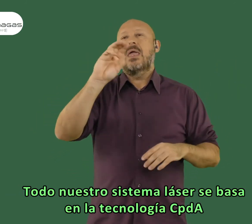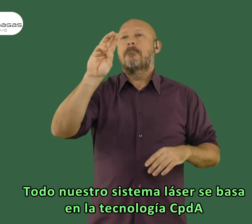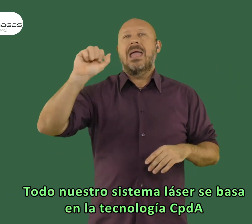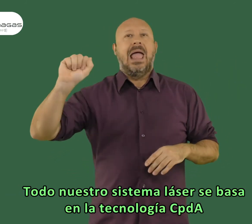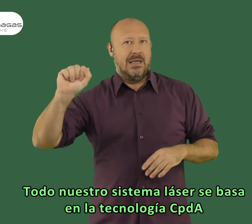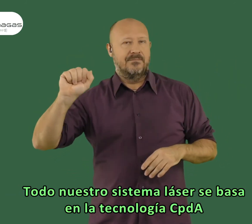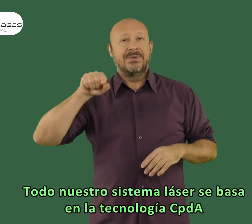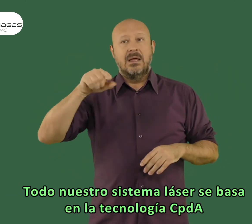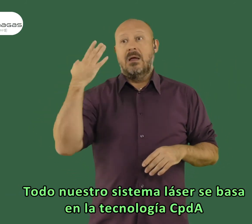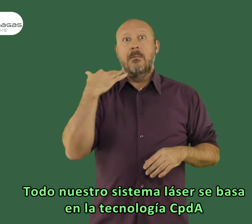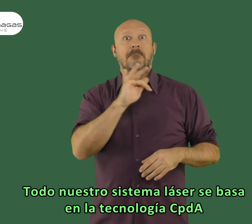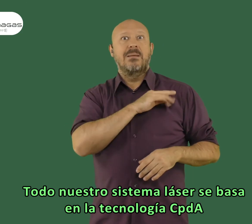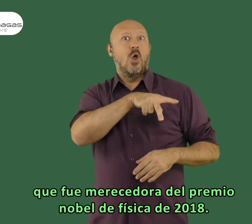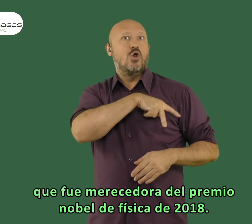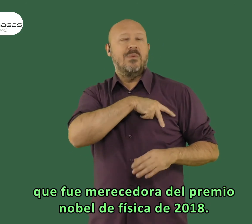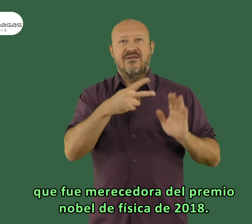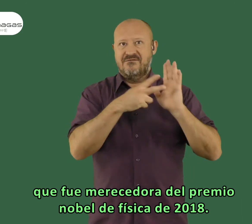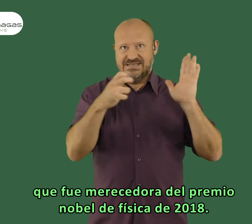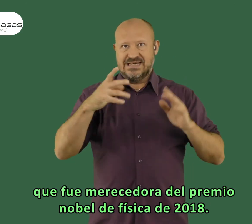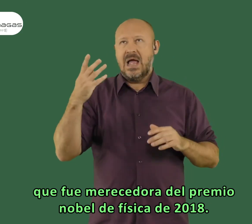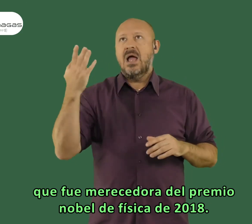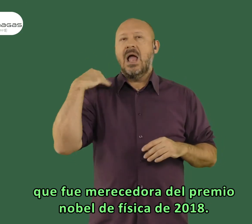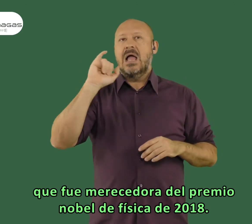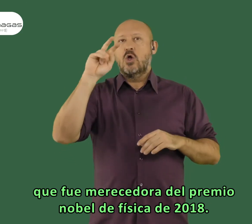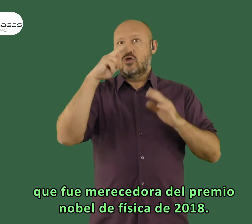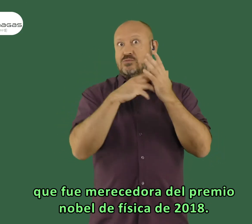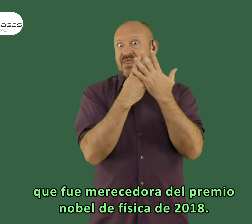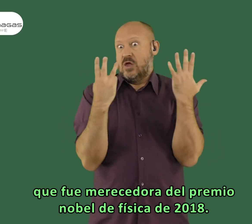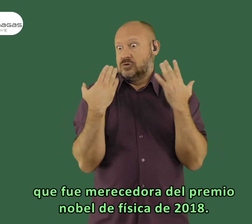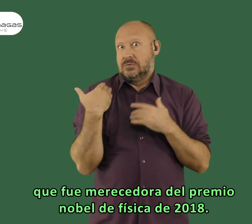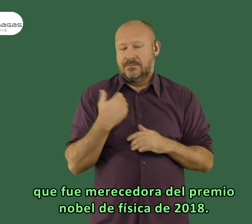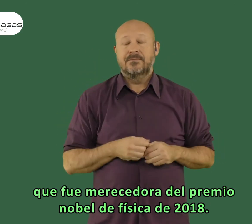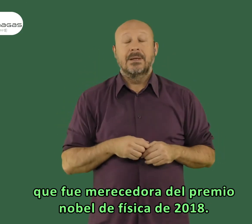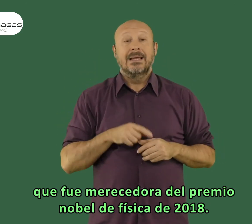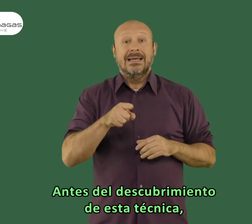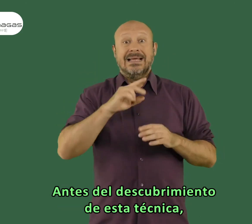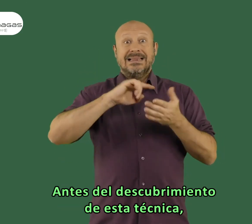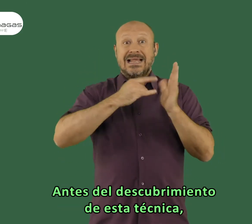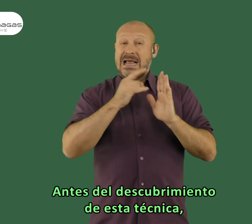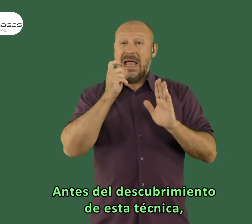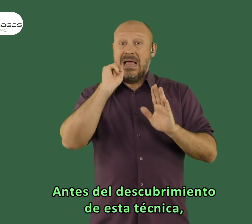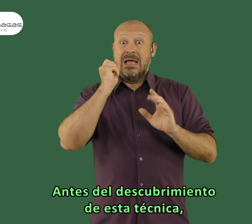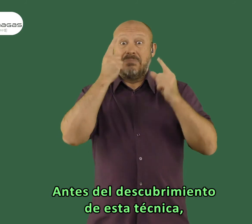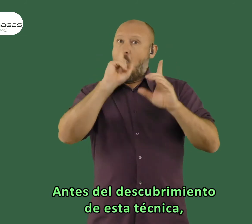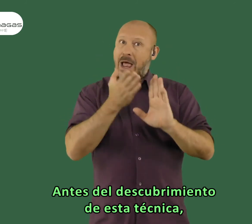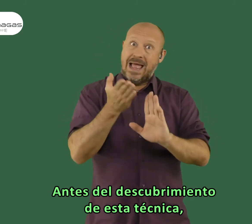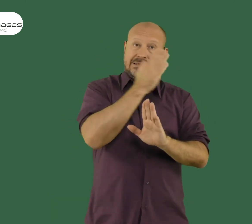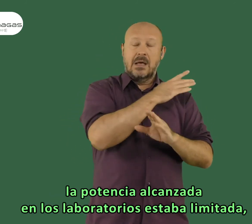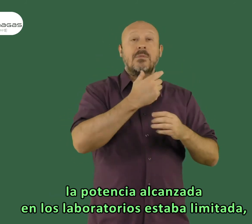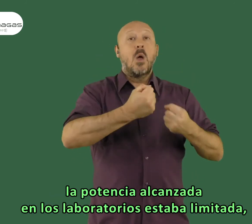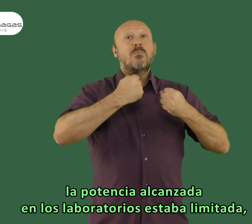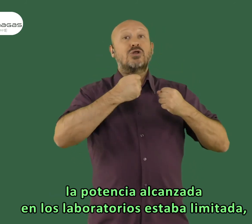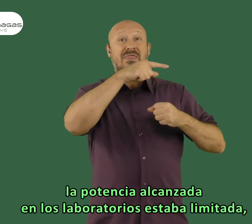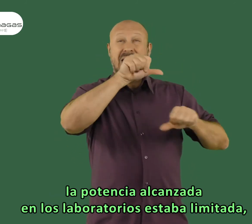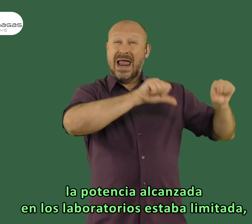se basa en la tecnología CPA que fue merecedora del premio Nobel de física de 2018 antes del descubrimiento de esta técnica